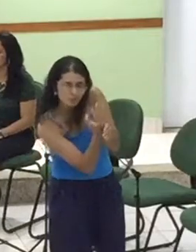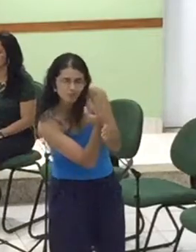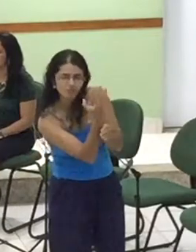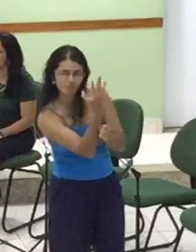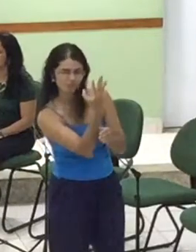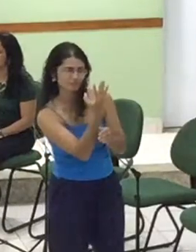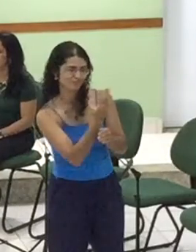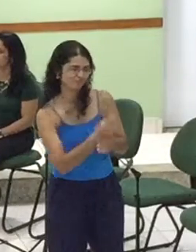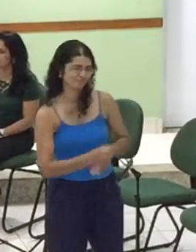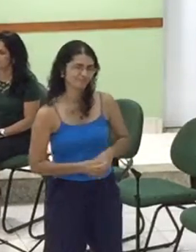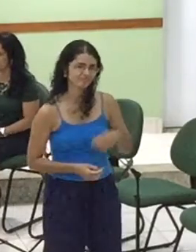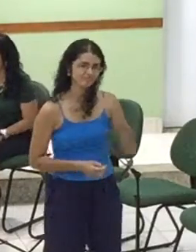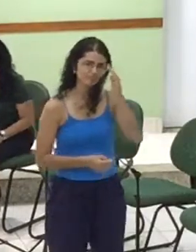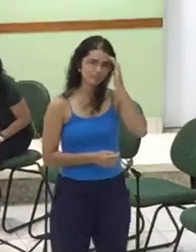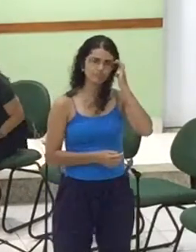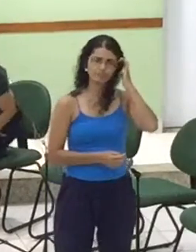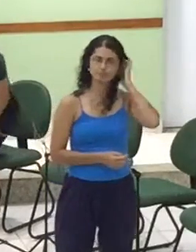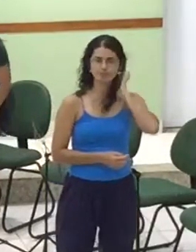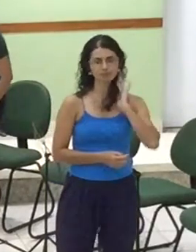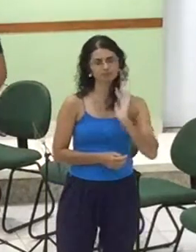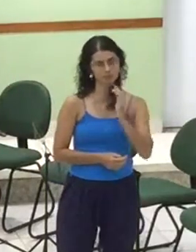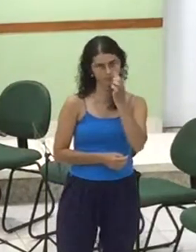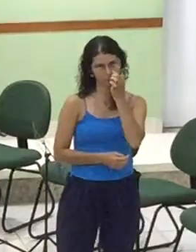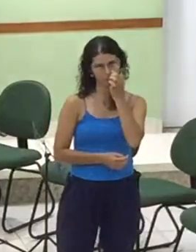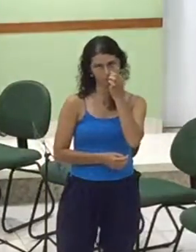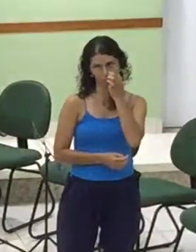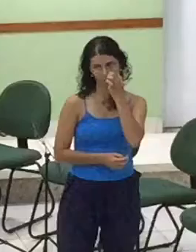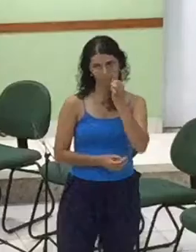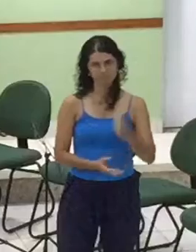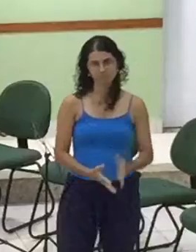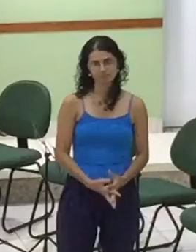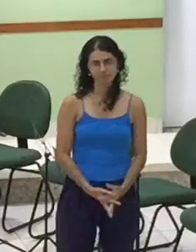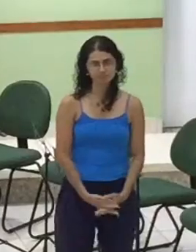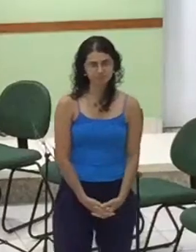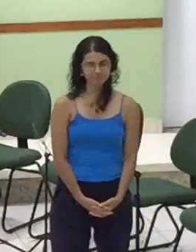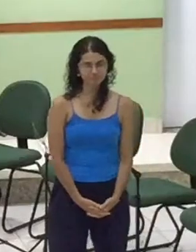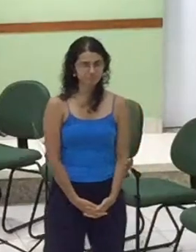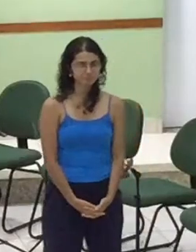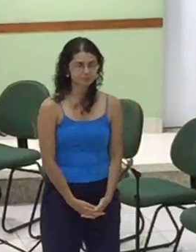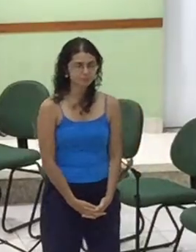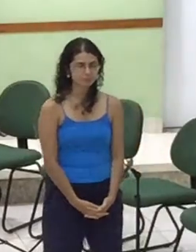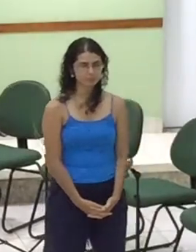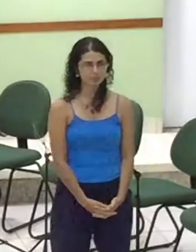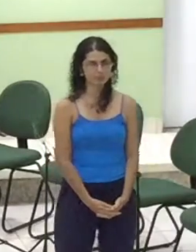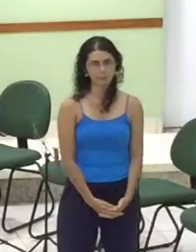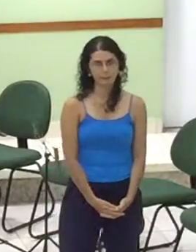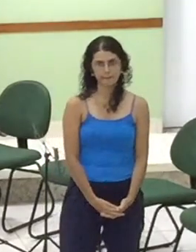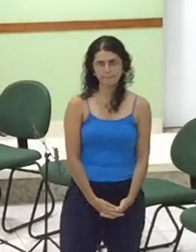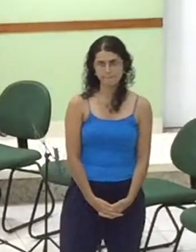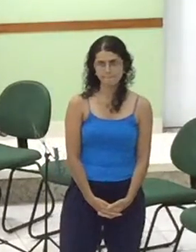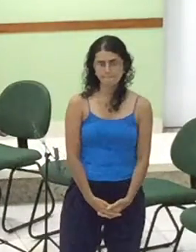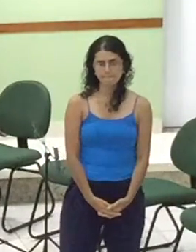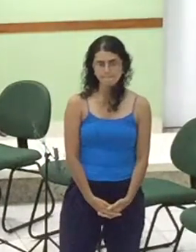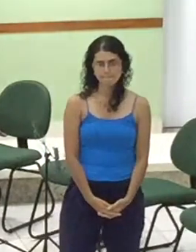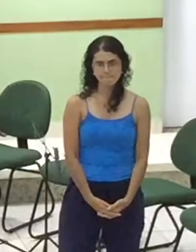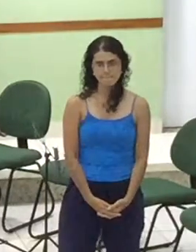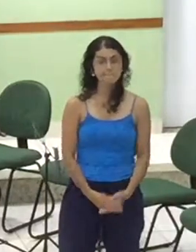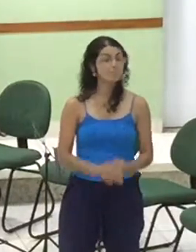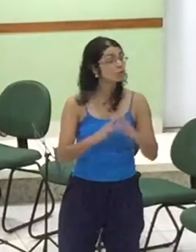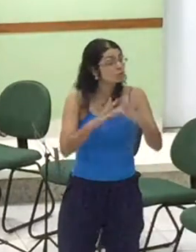de mulher Que todas nós possamos nos